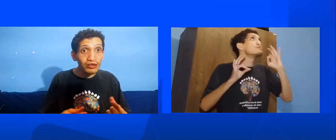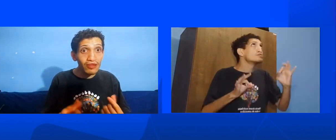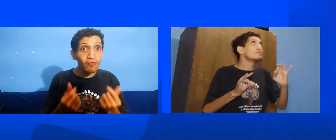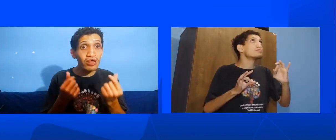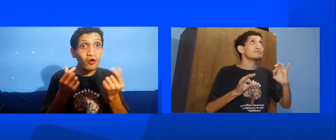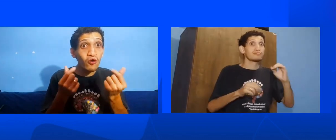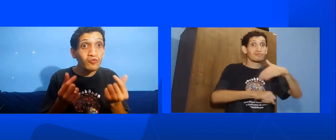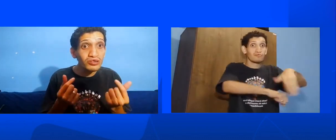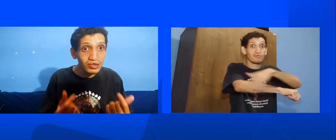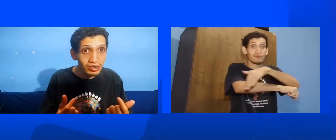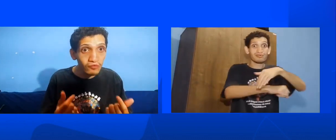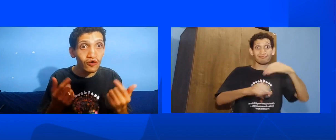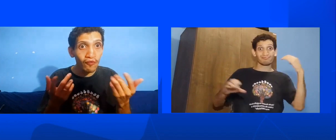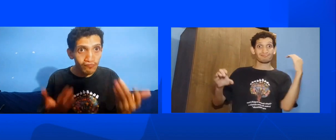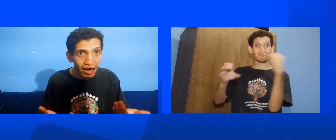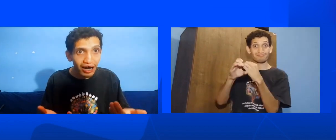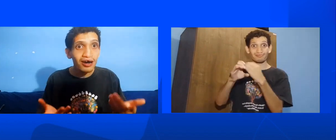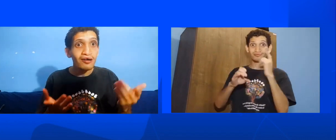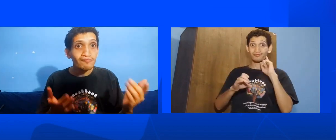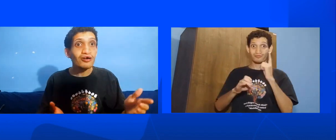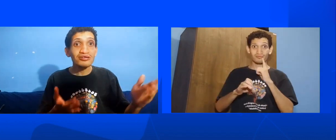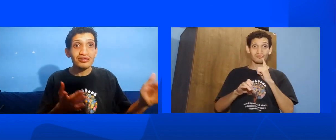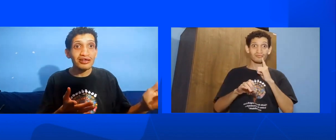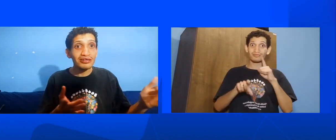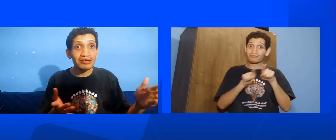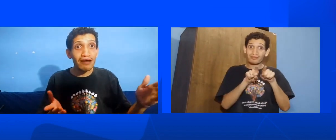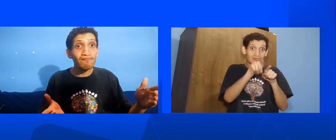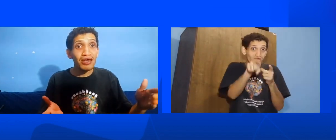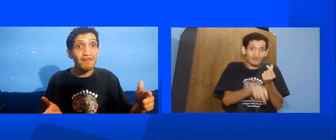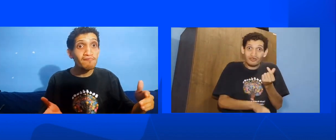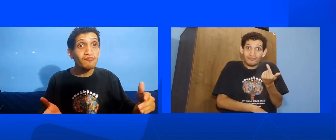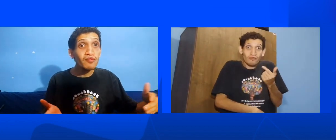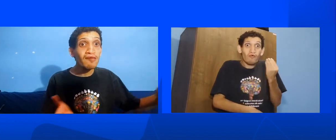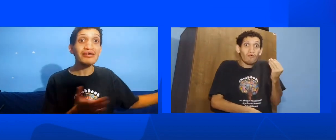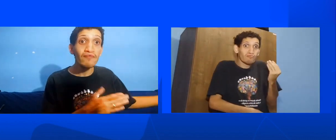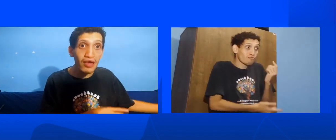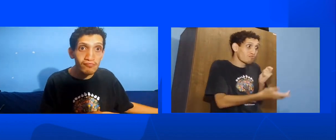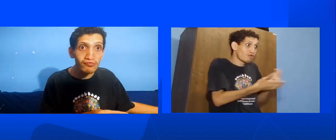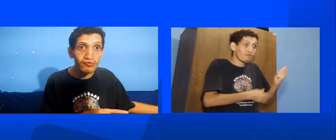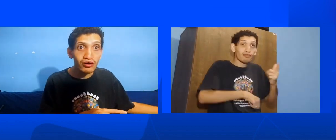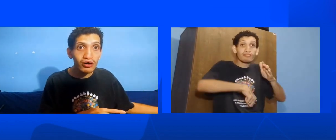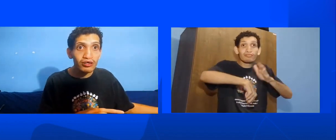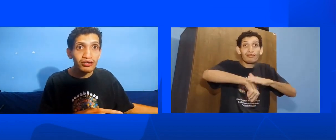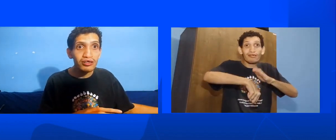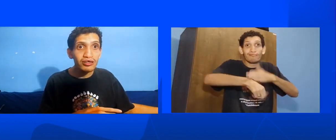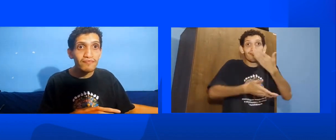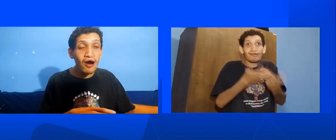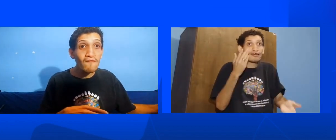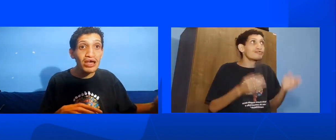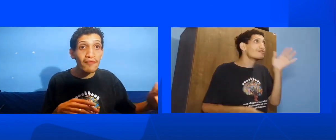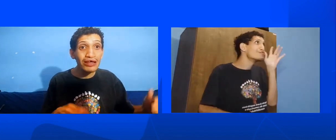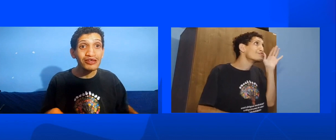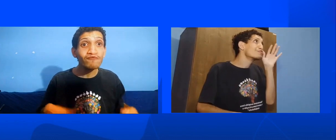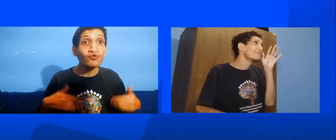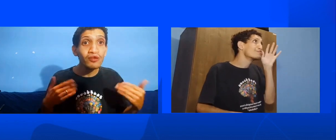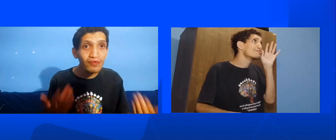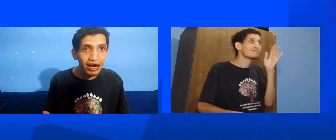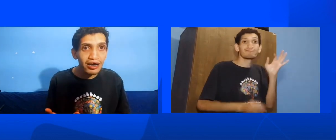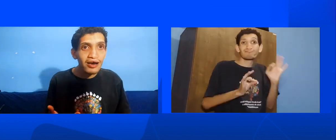você não tem condição de comprar Pode ser que você vai perder Muito mais tempo E talvez até se frustrar